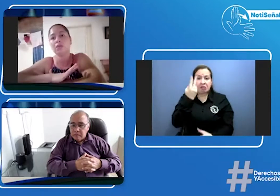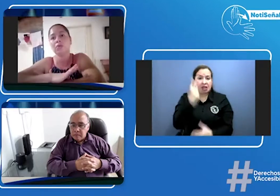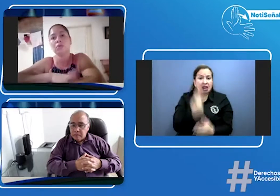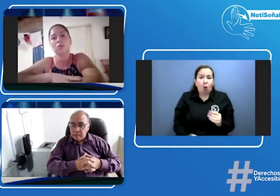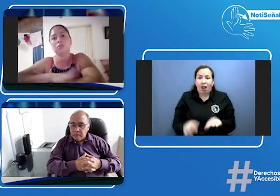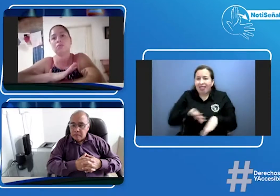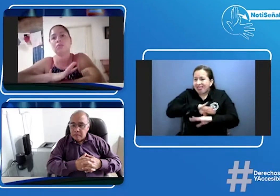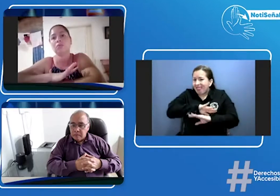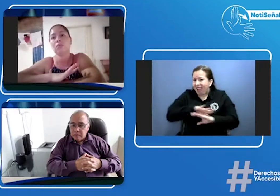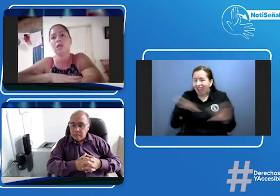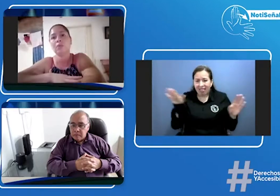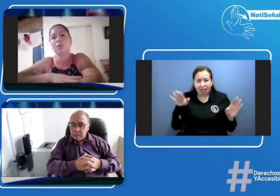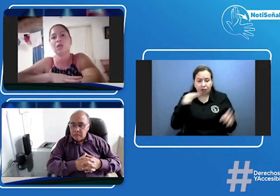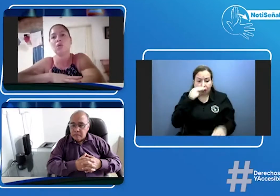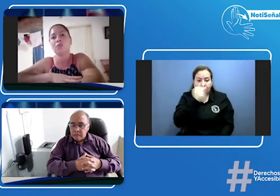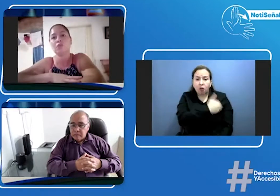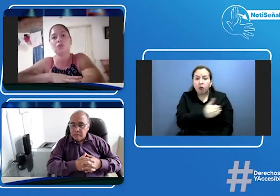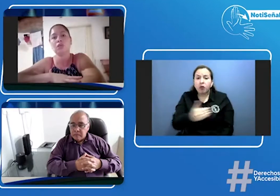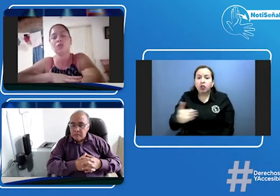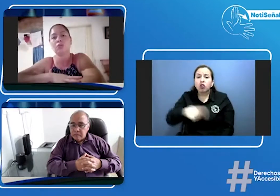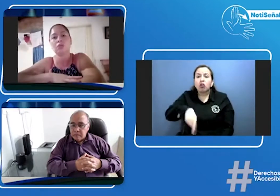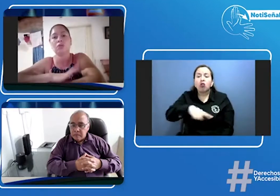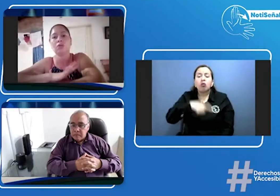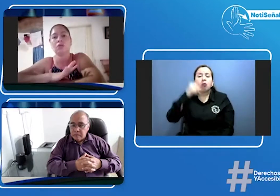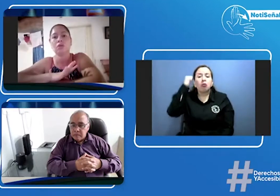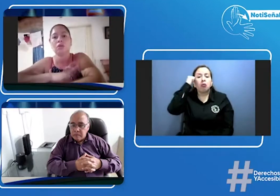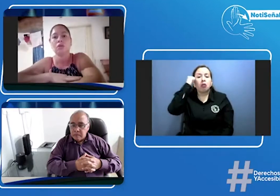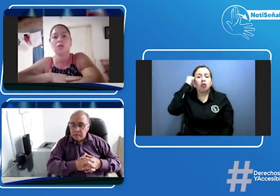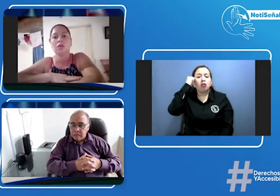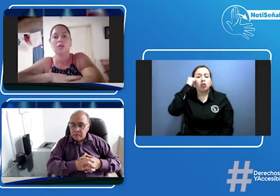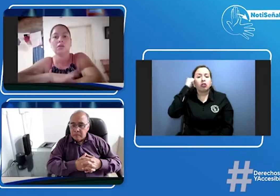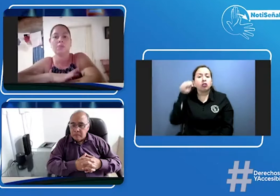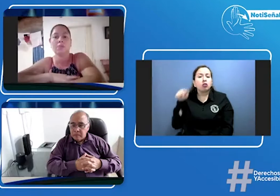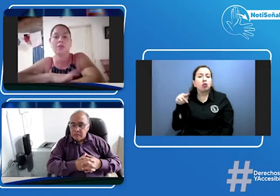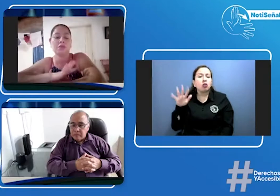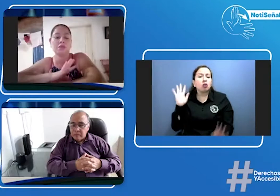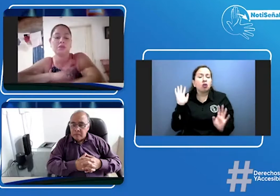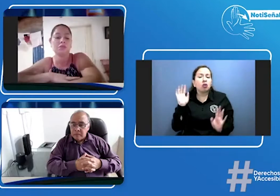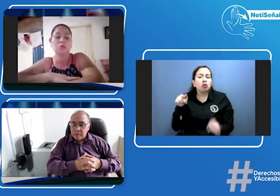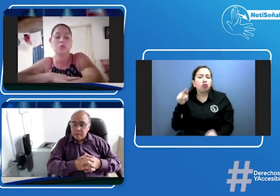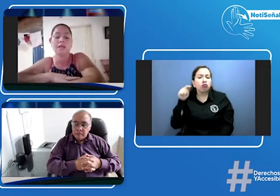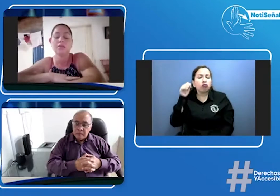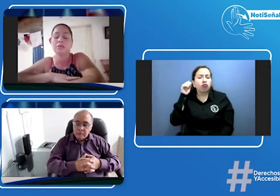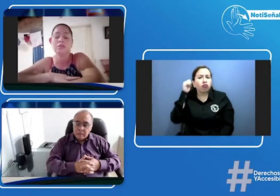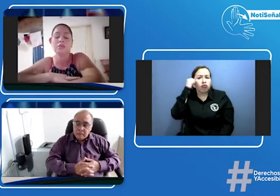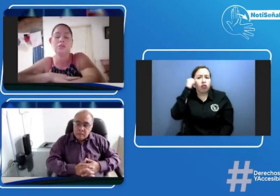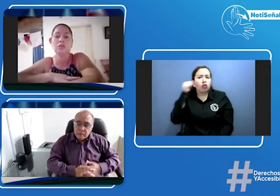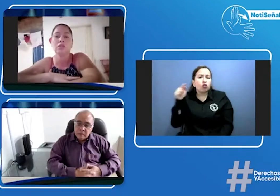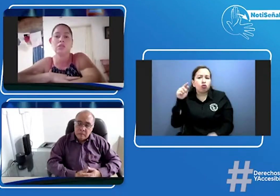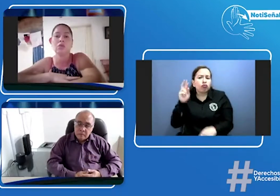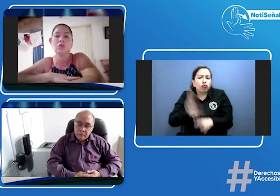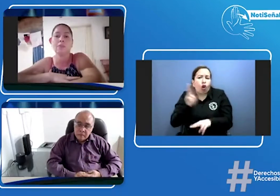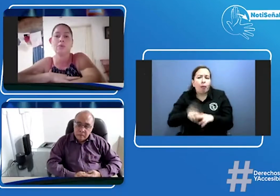únicamente con profesores de de normales y no han tenido el apoyo